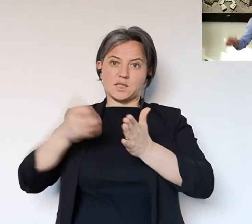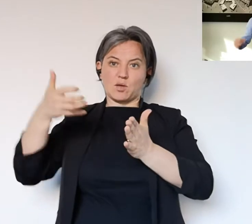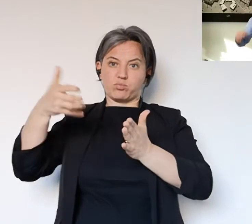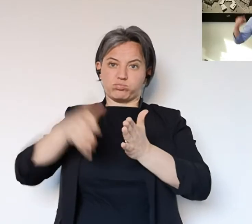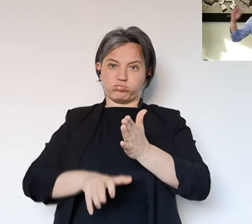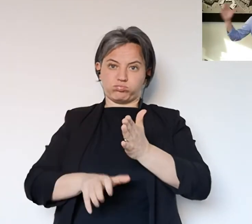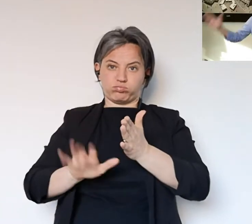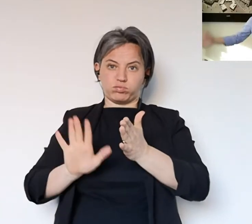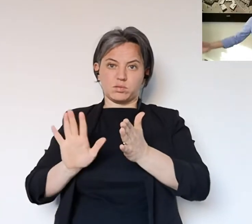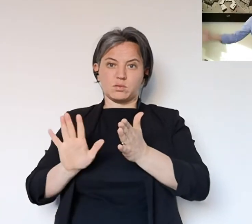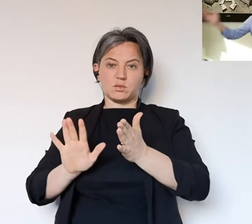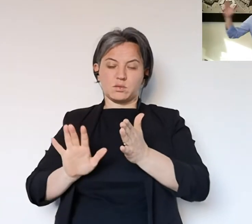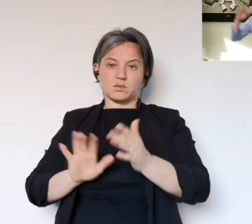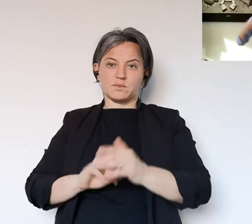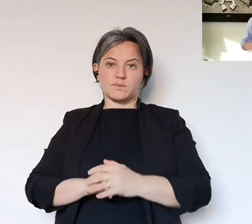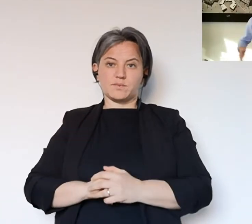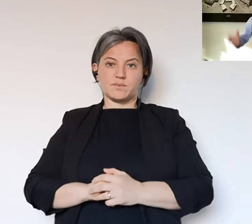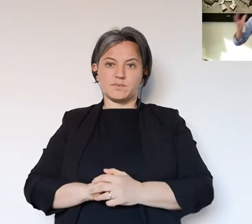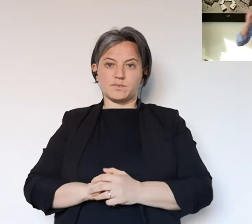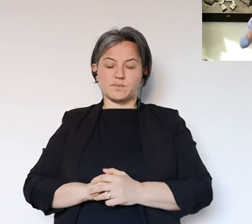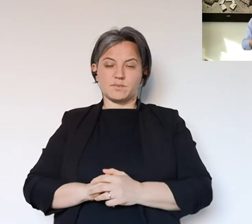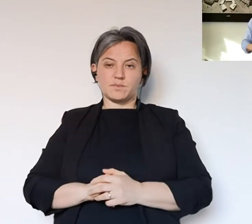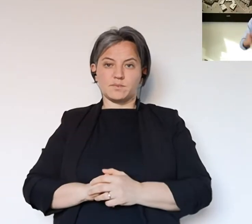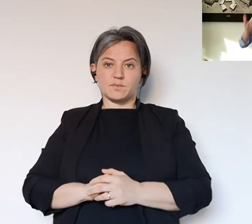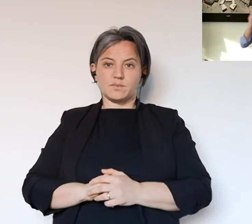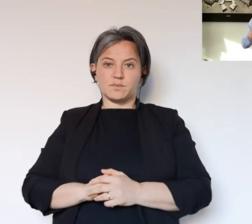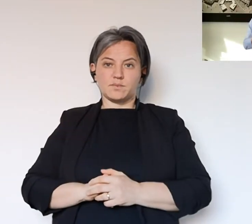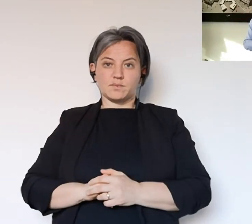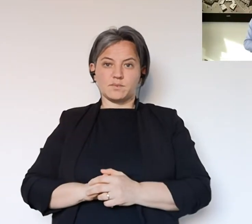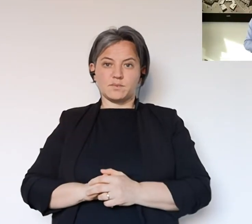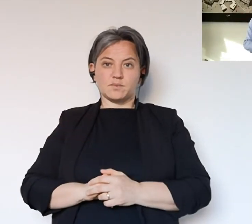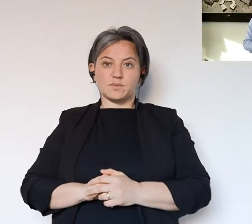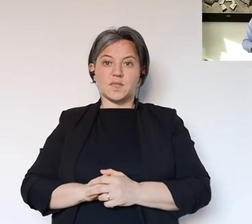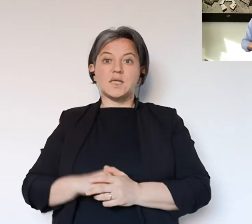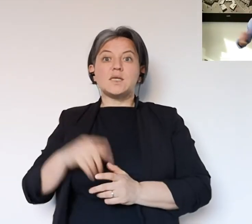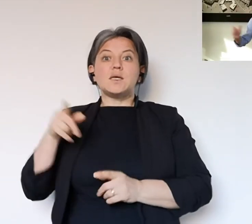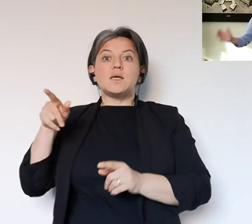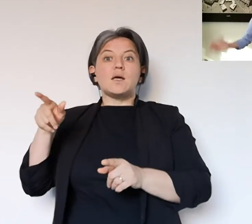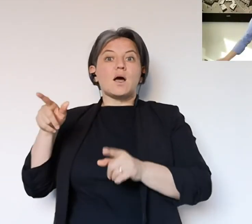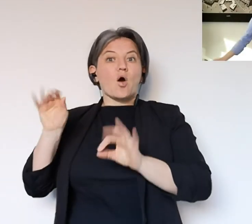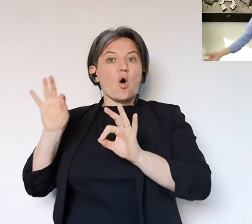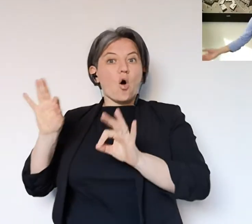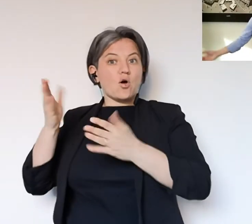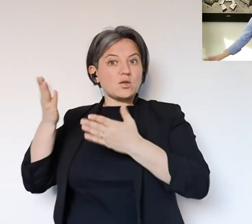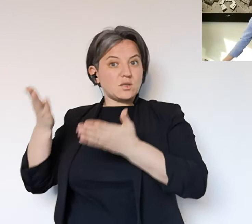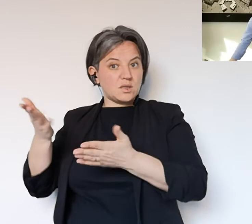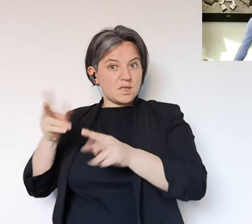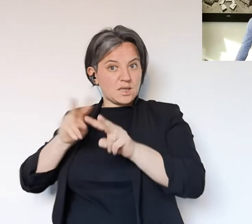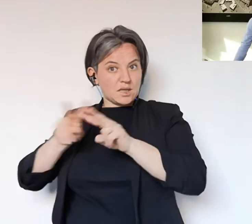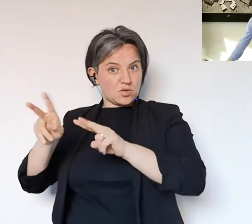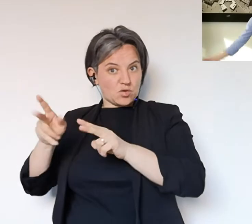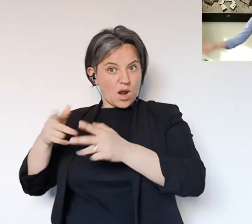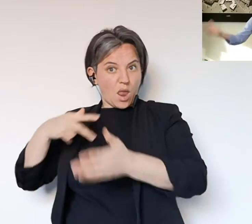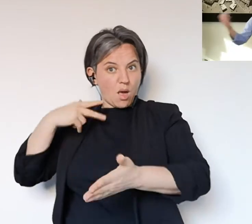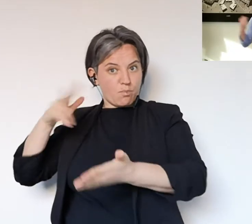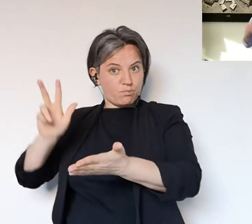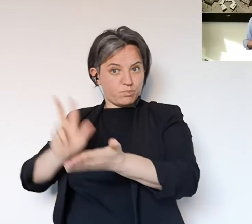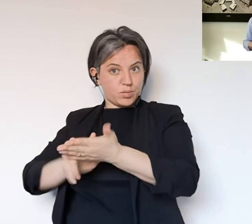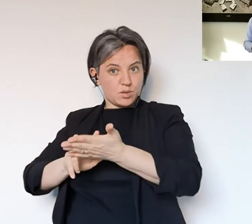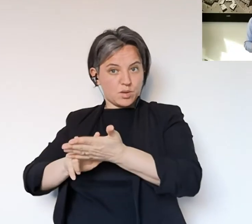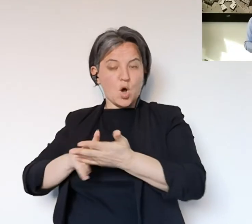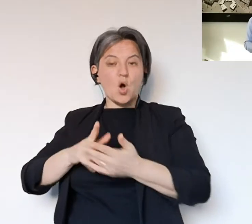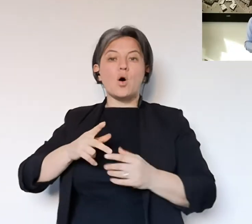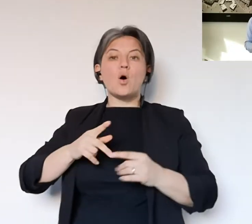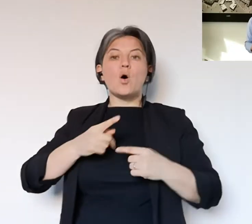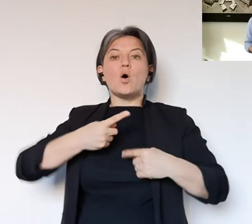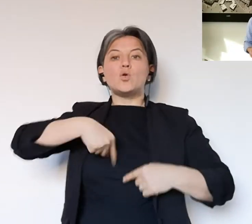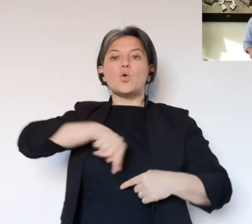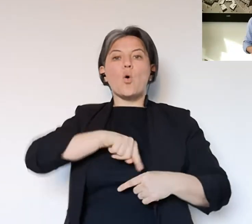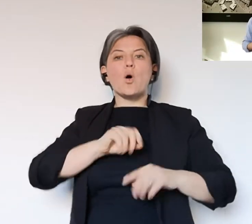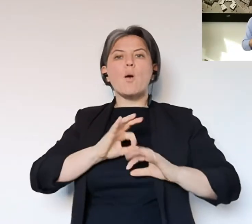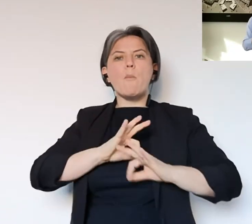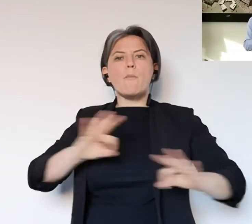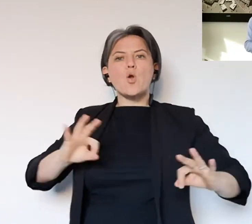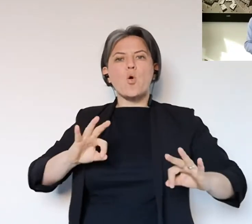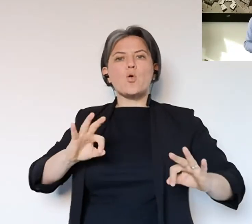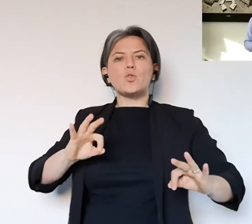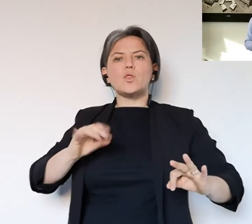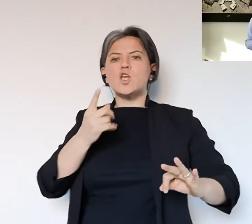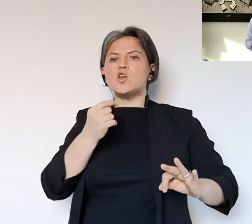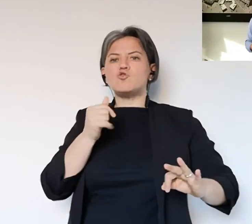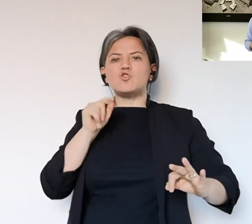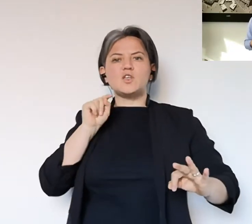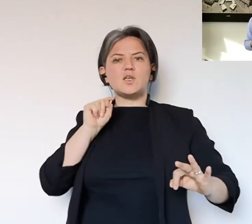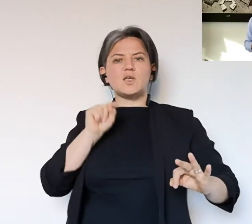manovre direttamente nazionali di questo tipo di difiscalizzazione. Qualora queste si verificassero